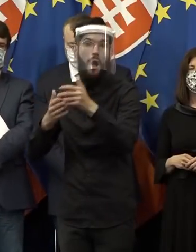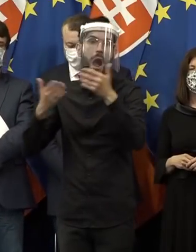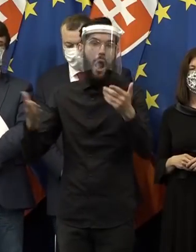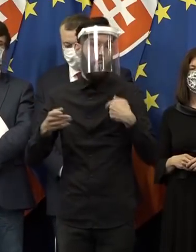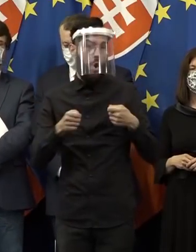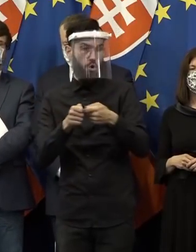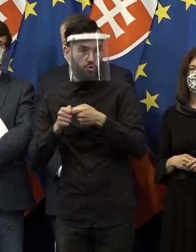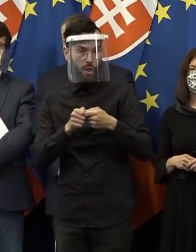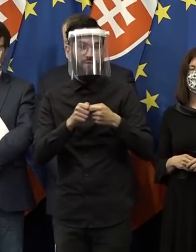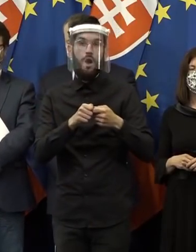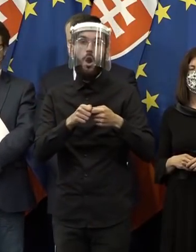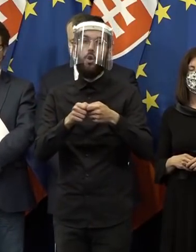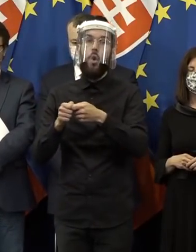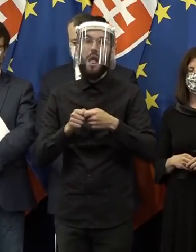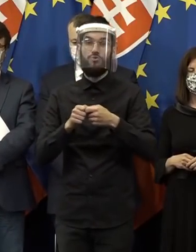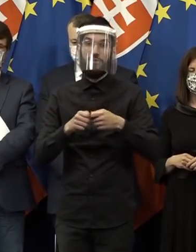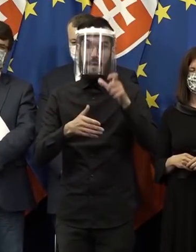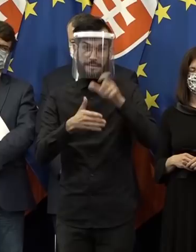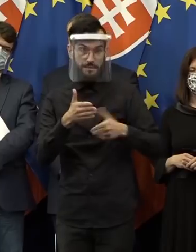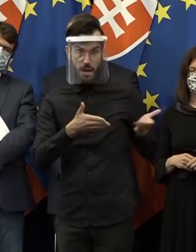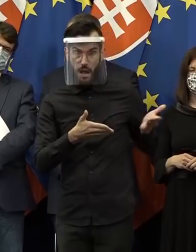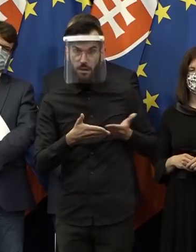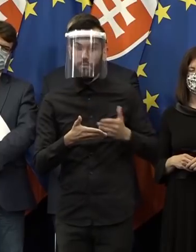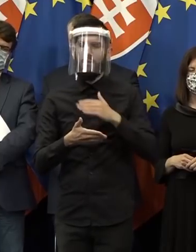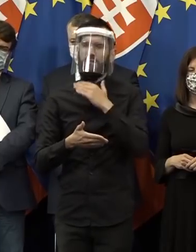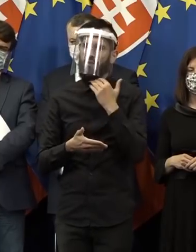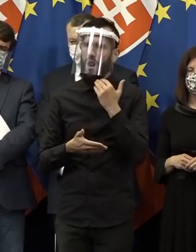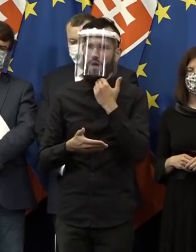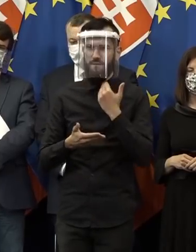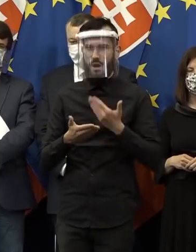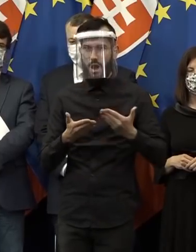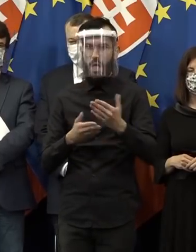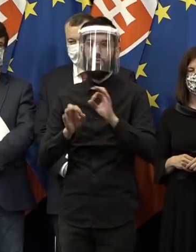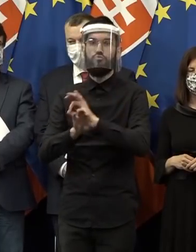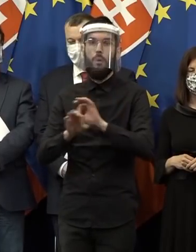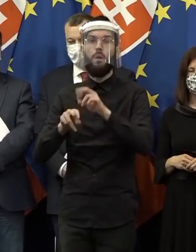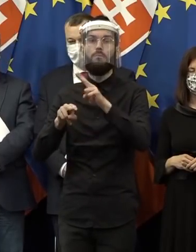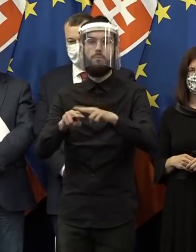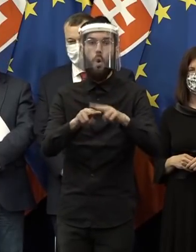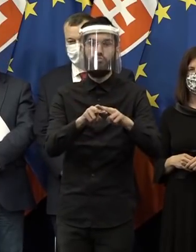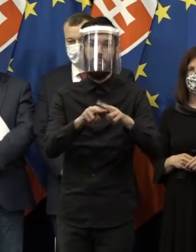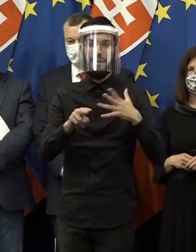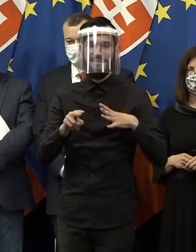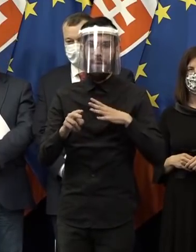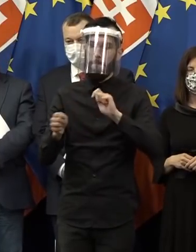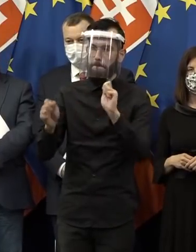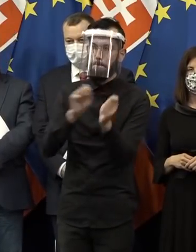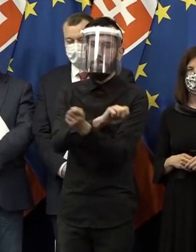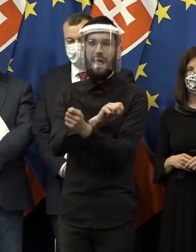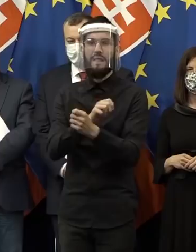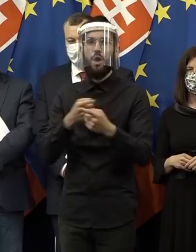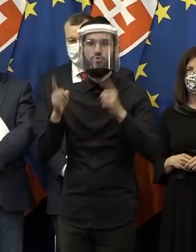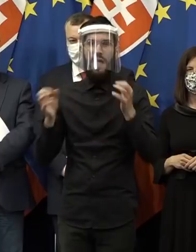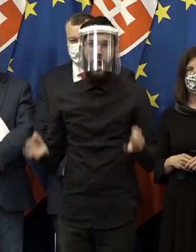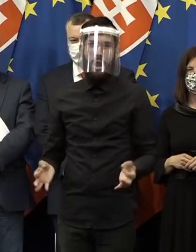kolegovia z koaličných strán, to sú naozaj stovky veľmi dobrých krokov na ceste zmeniť Slovensko na